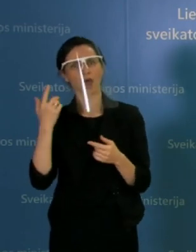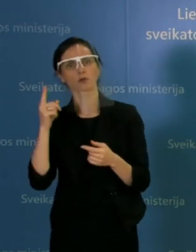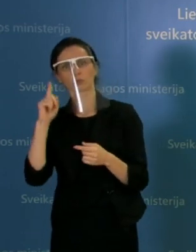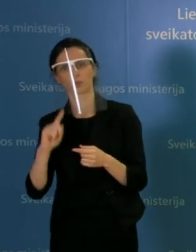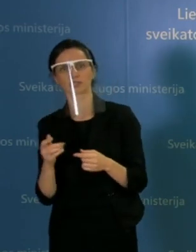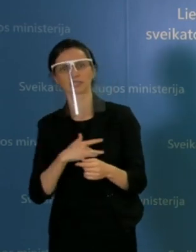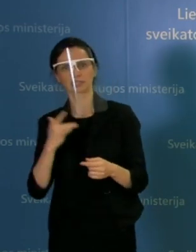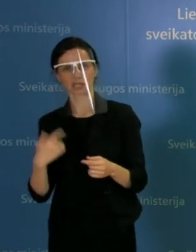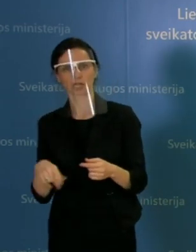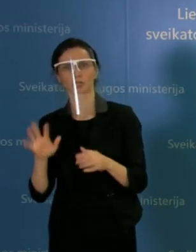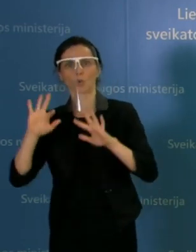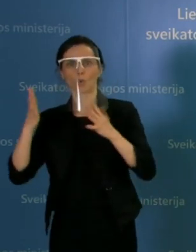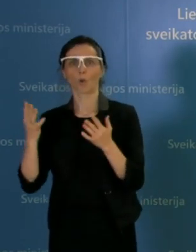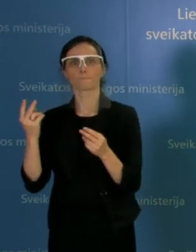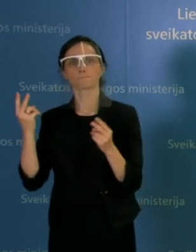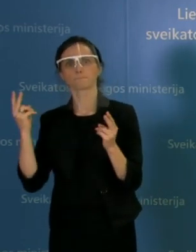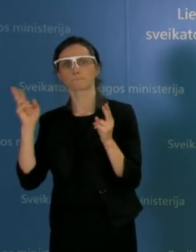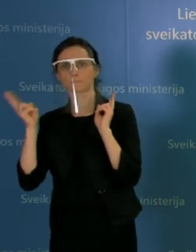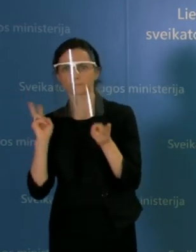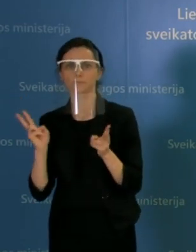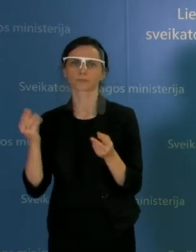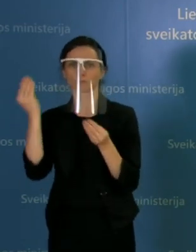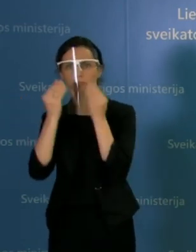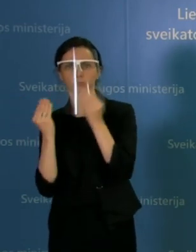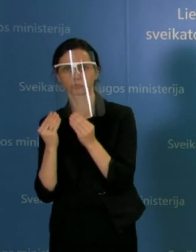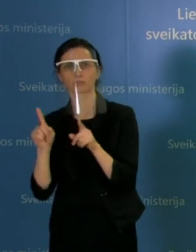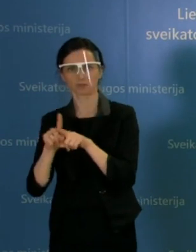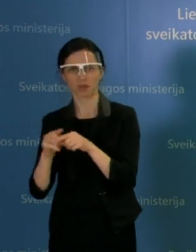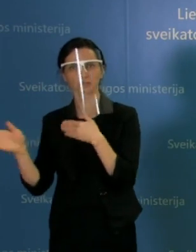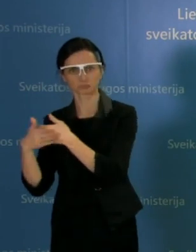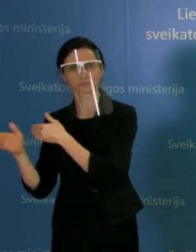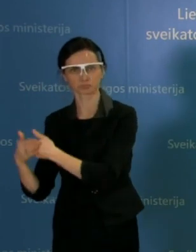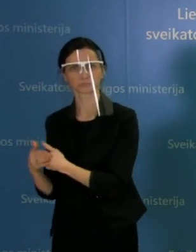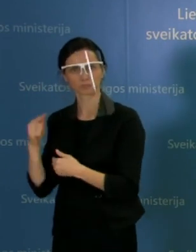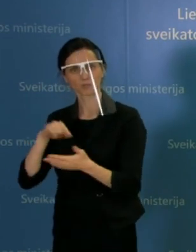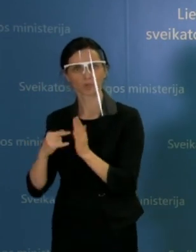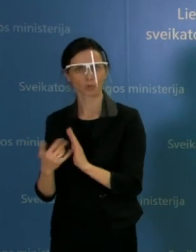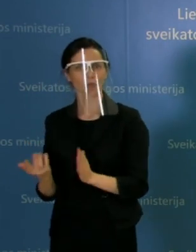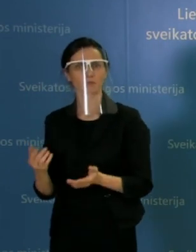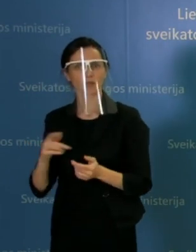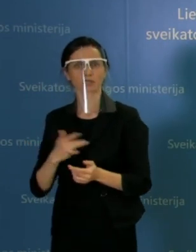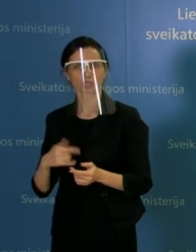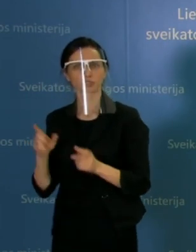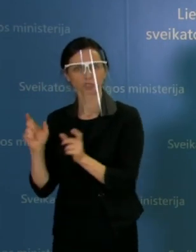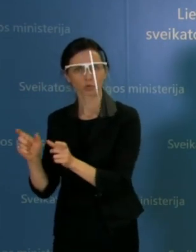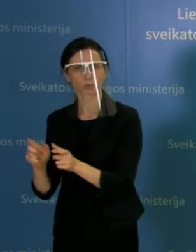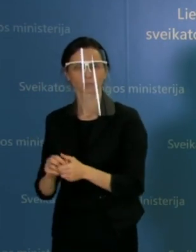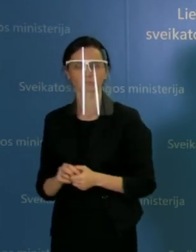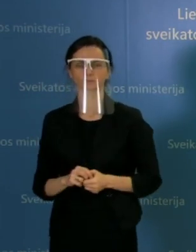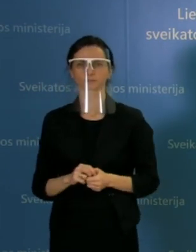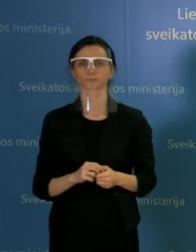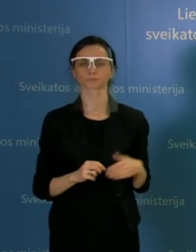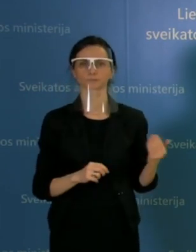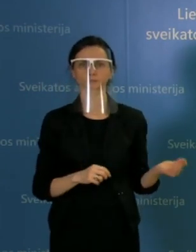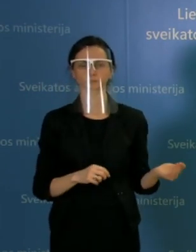galėtų liesti ir paslaugų sektorių, pavyzdžiui, kirpiklas, grožio salonus ir panašiai? Na, kol kas apie kirpiklas ir